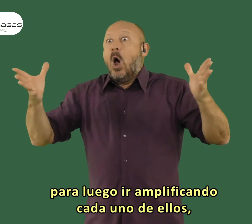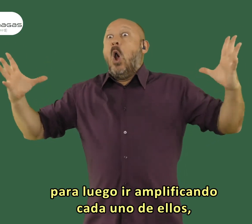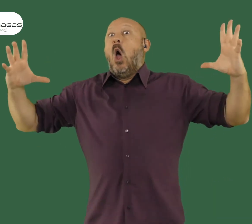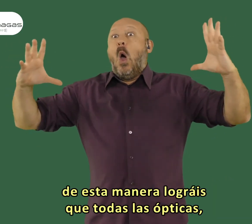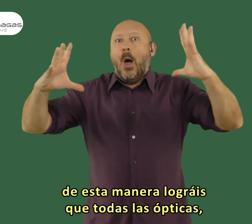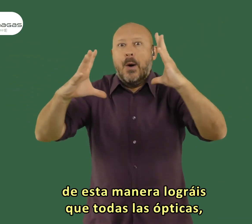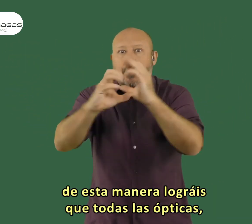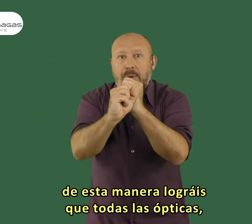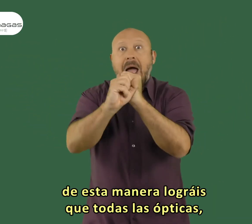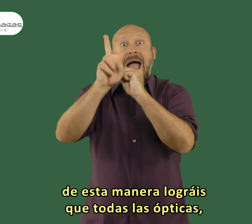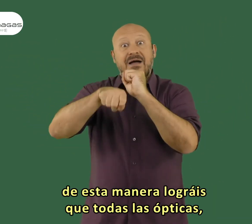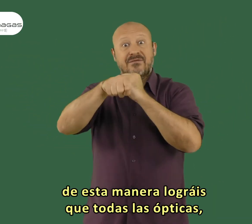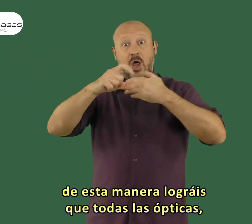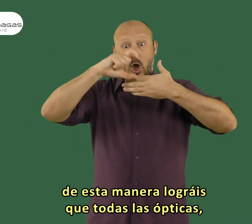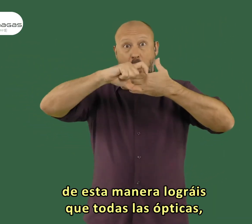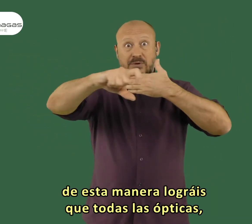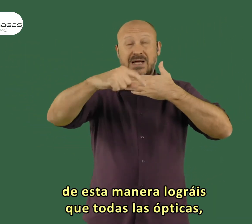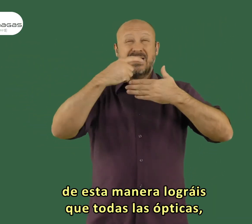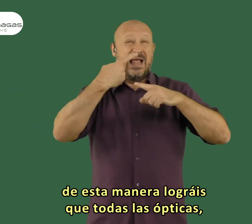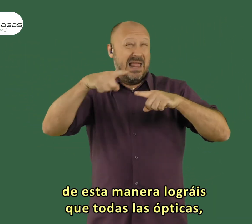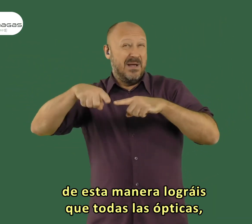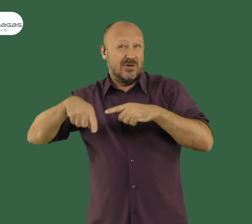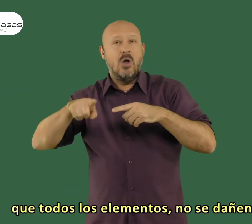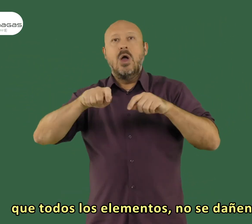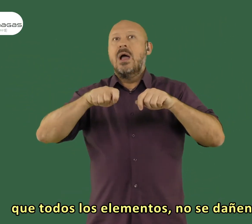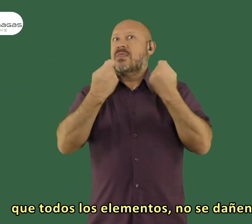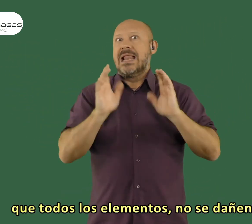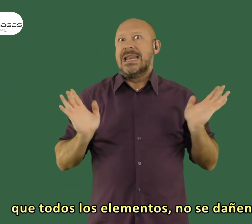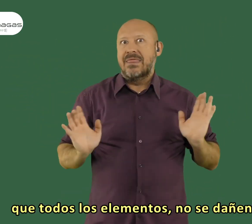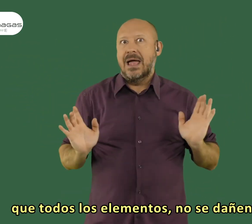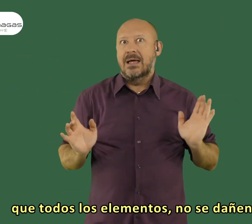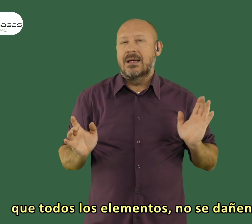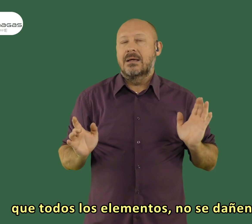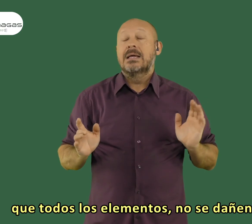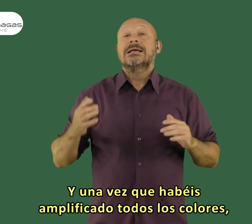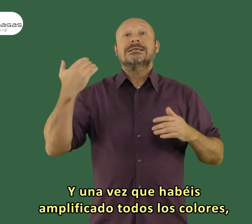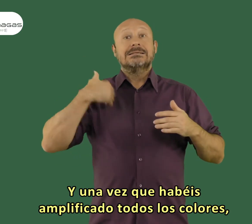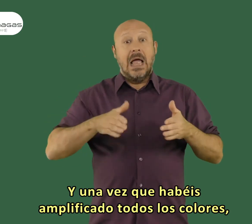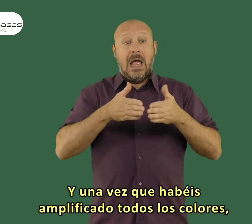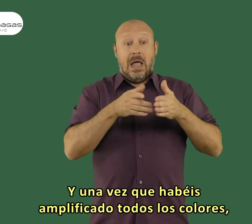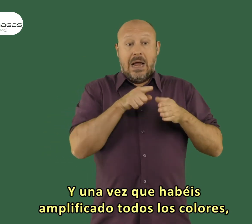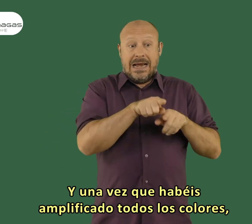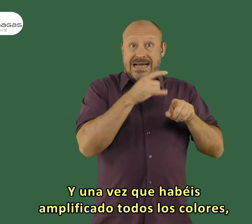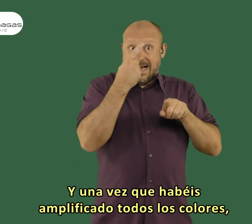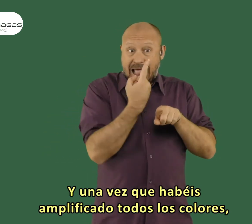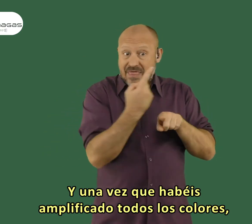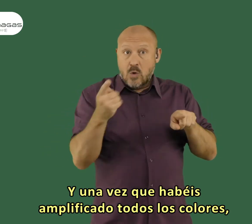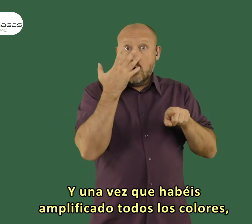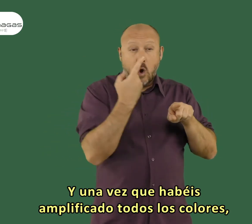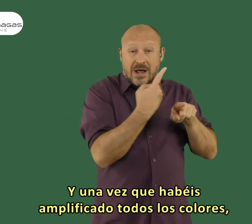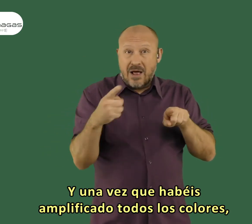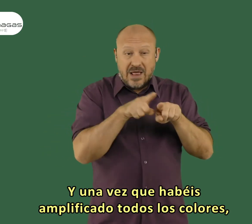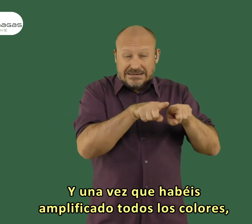cada uno de ellos de esta manera lográis que las ópticas y todos estos elementos no se dañen y una vez que habéis